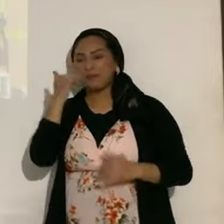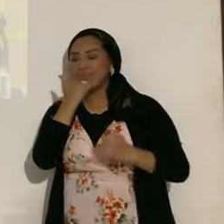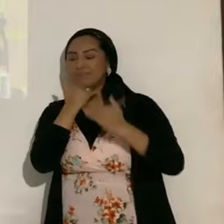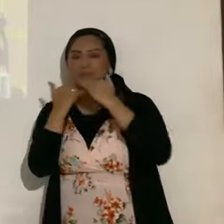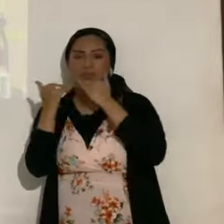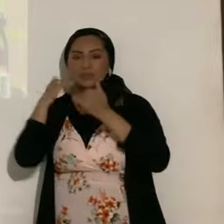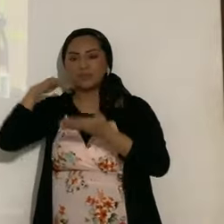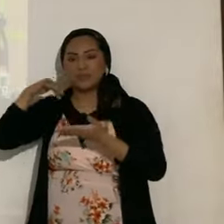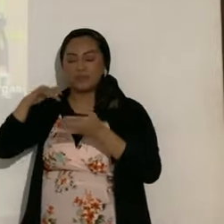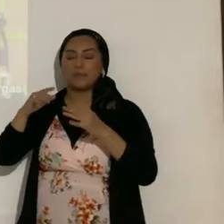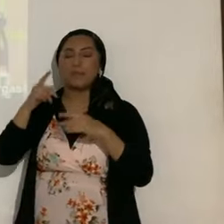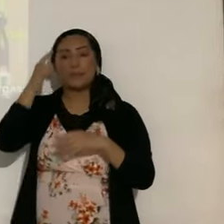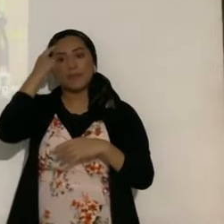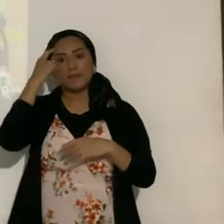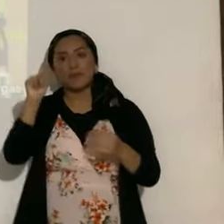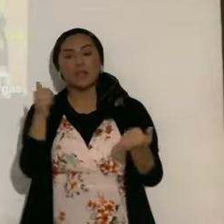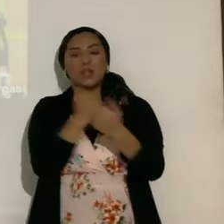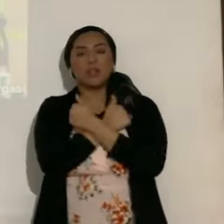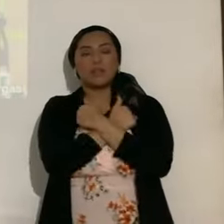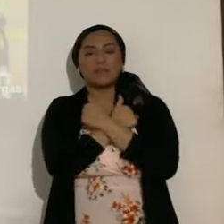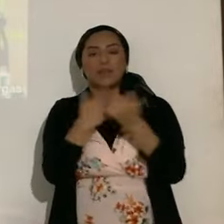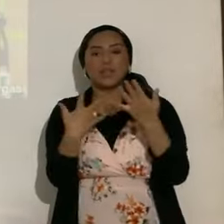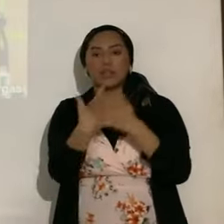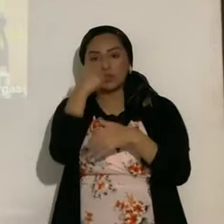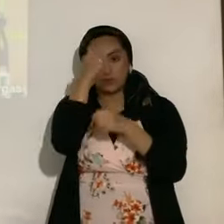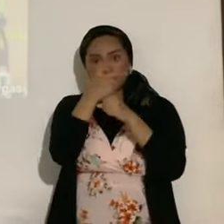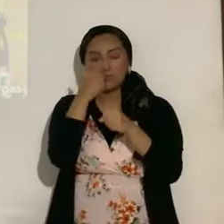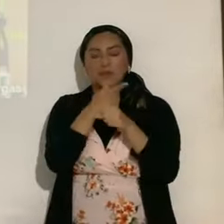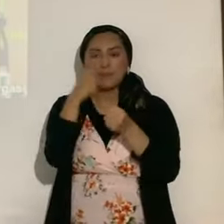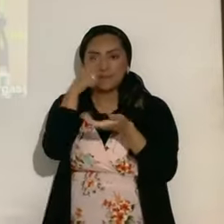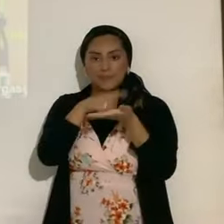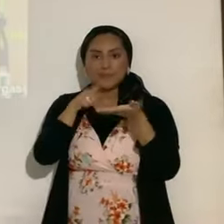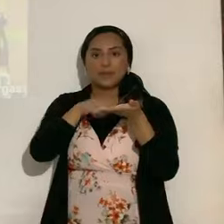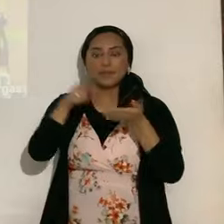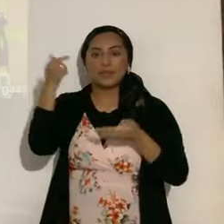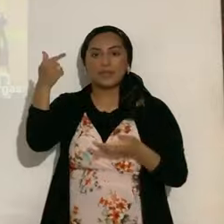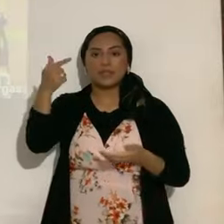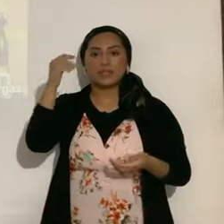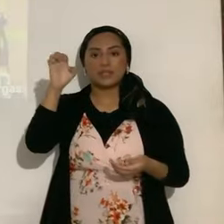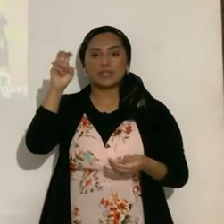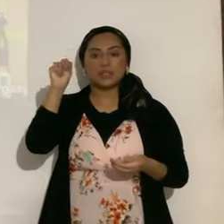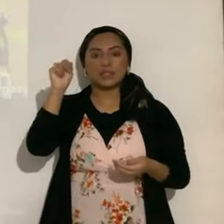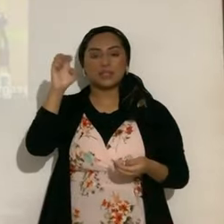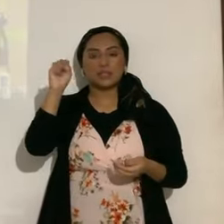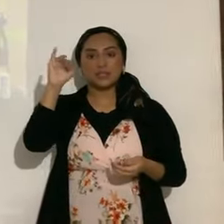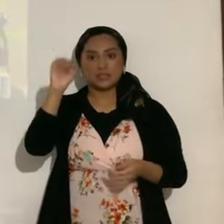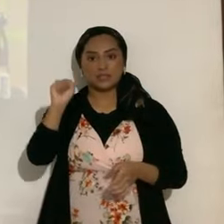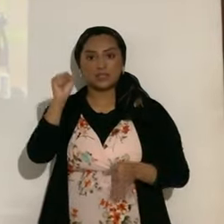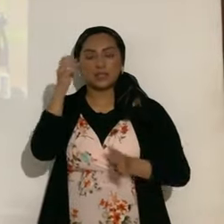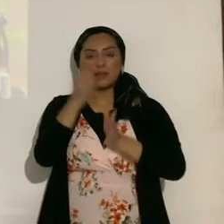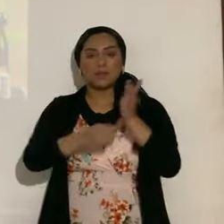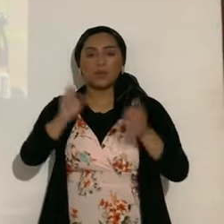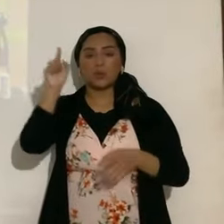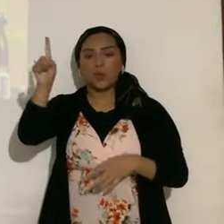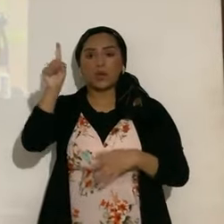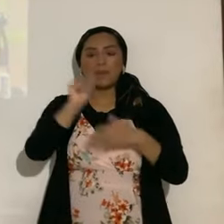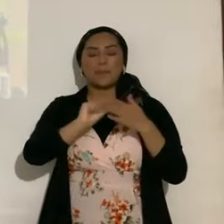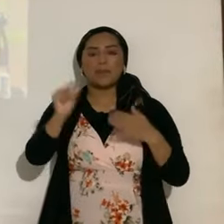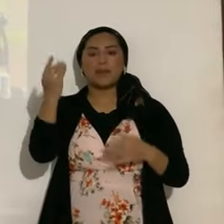por amor a los muy, muy nuevecitos, vamos a ir a Génesis en Bereshit 1, en el verso 14. Génesis 1,